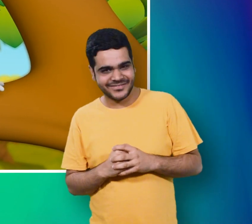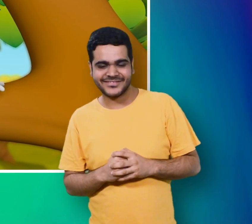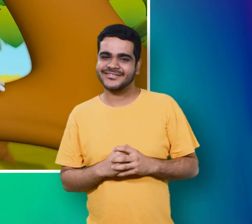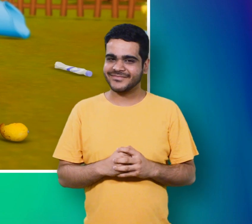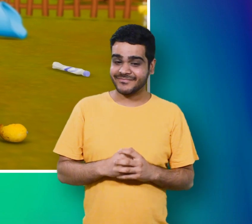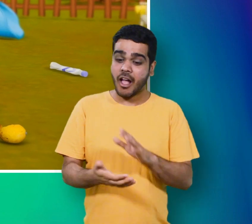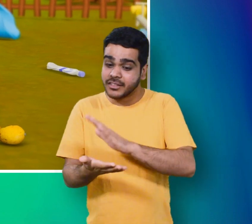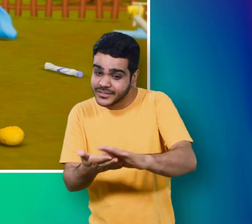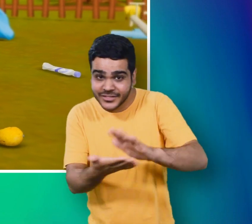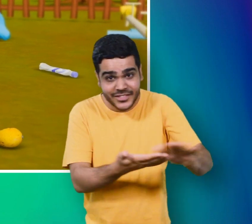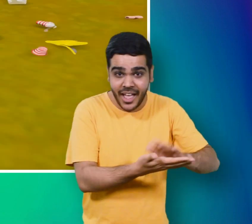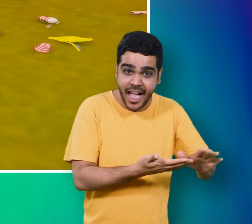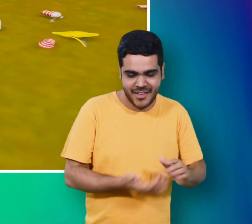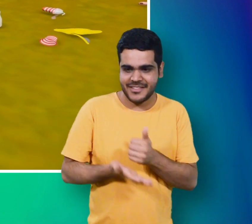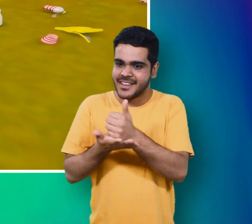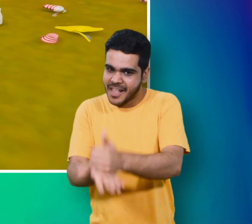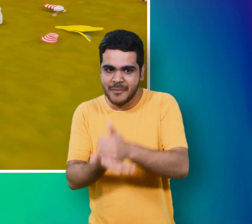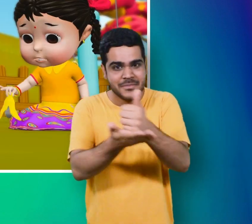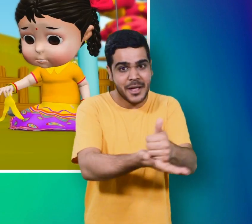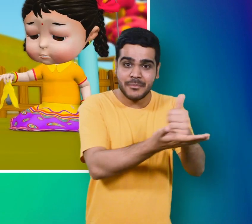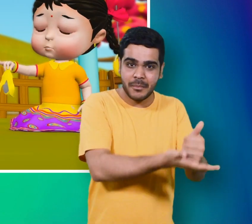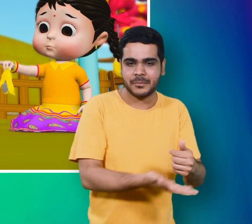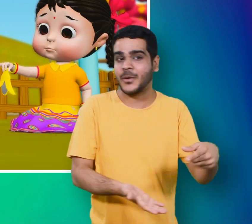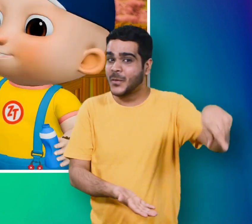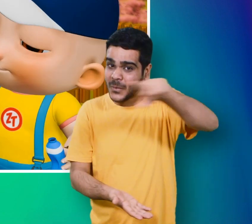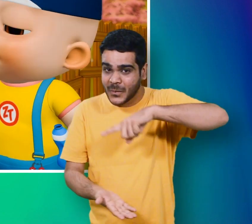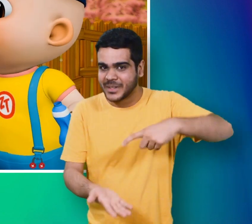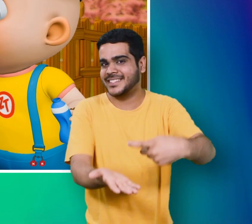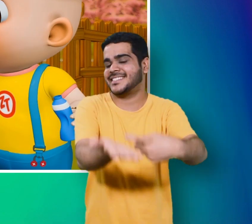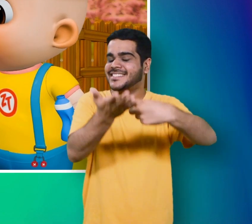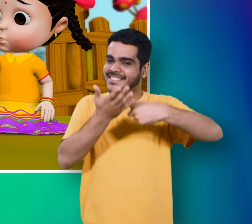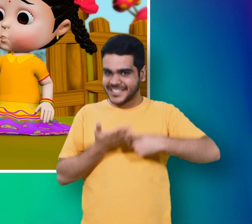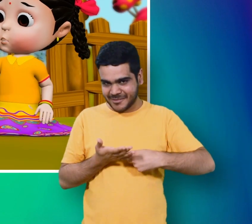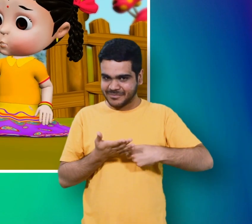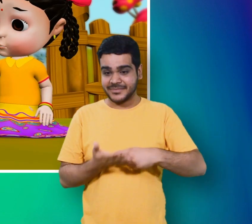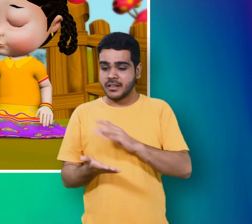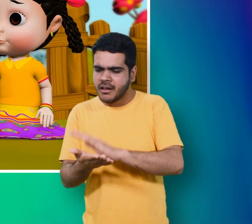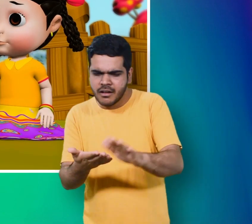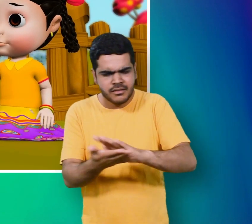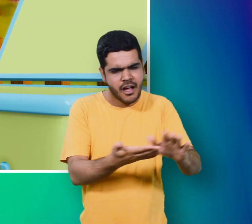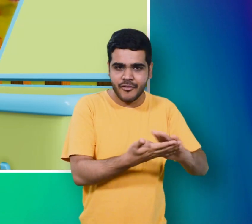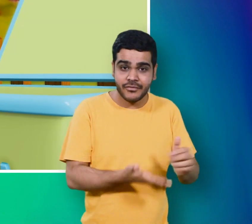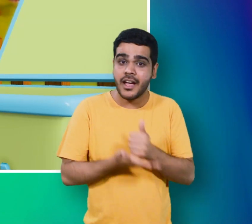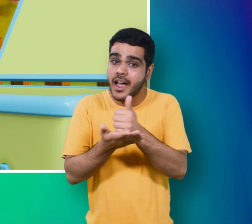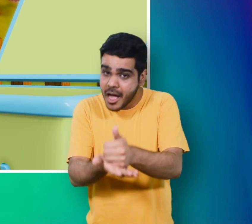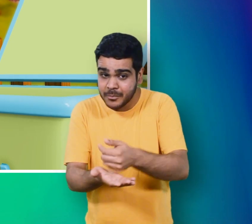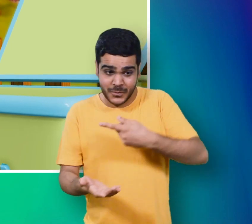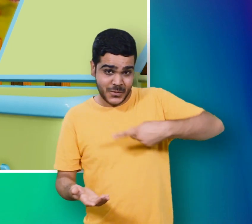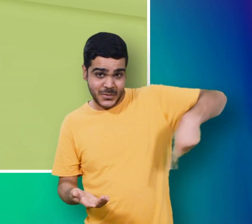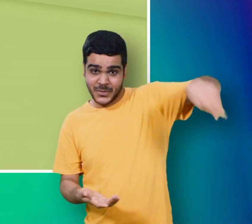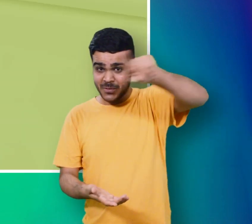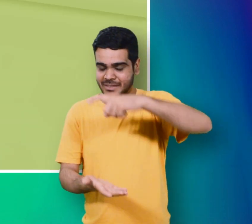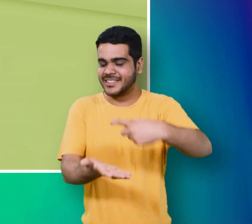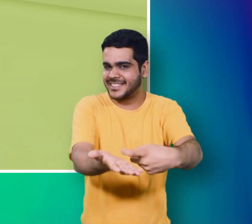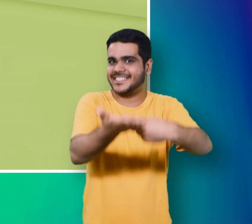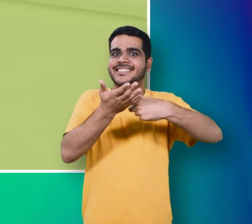अच्छी काम करने से होगा न अच्छी काम करने से होगा न